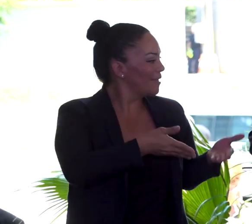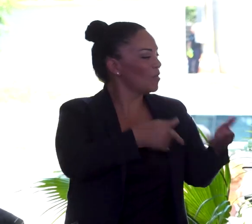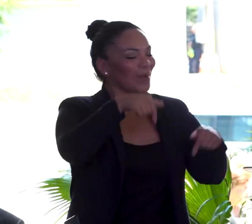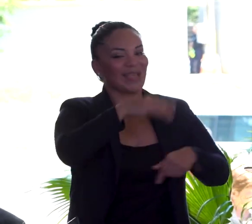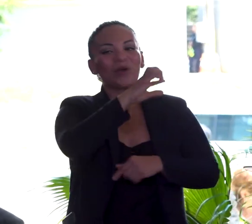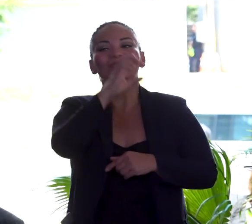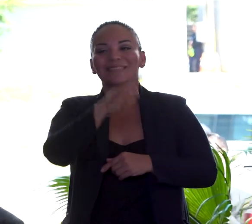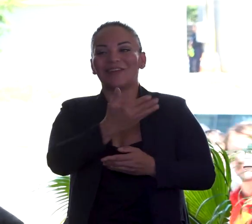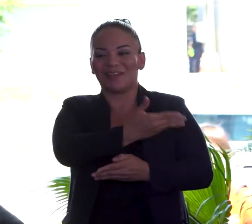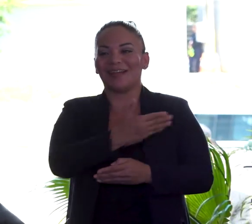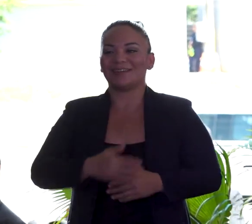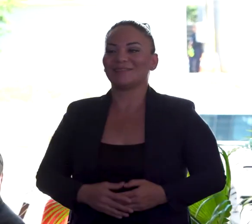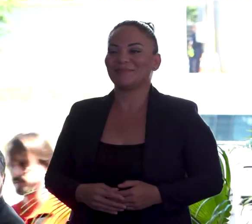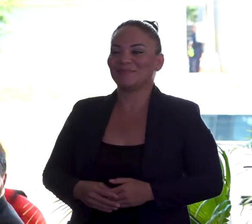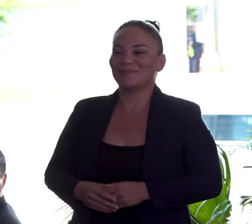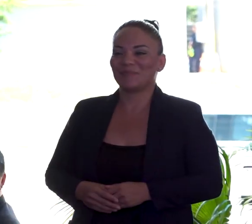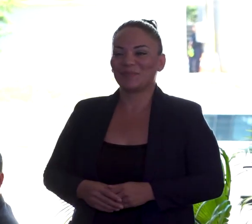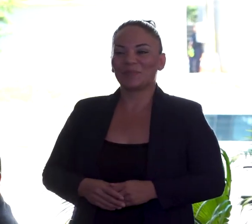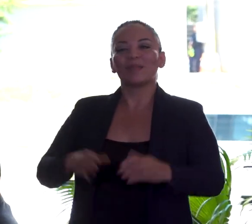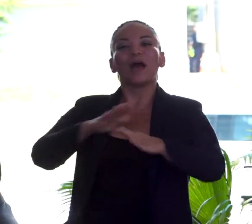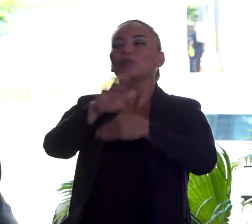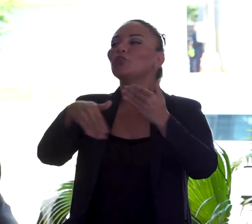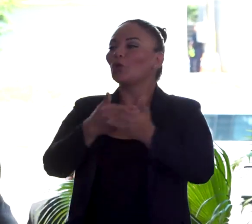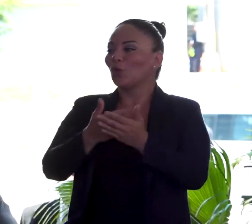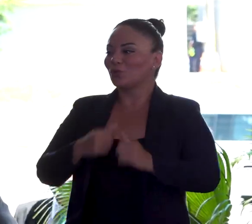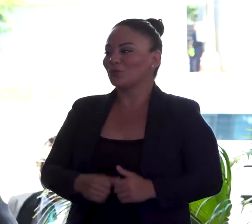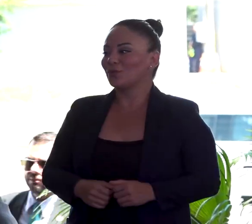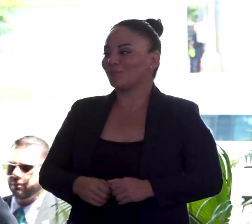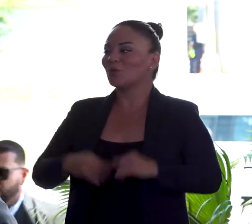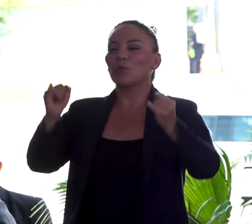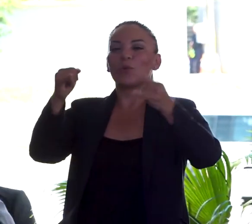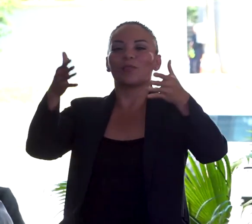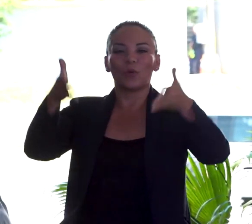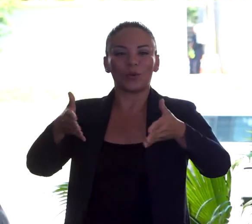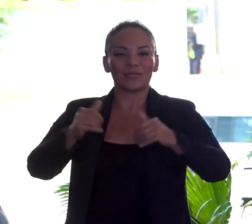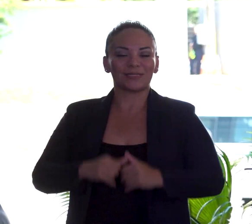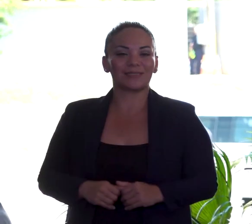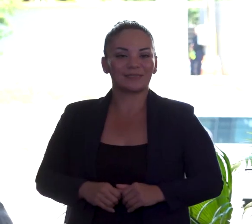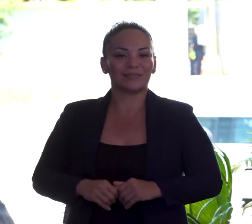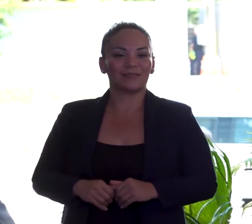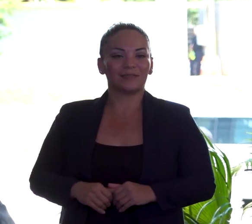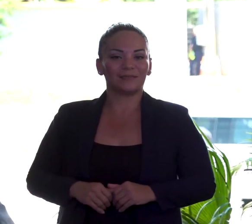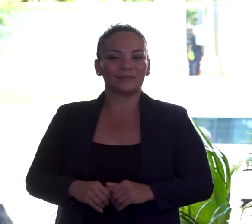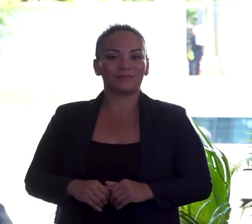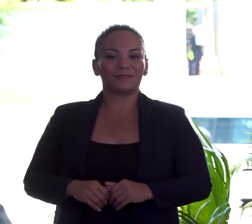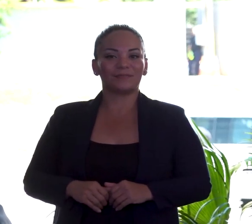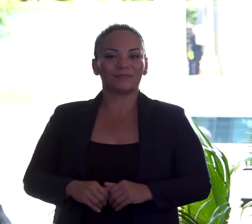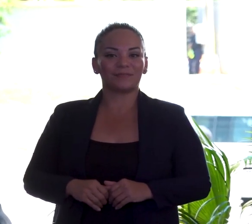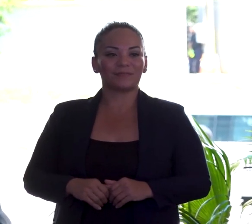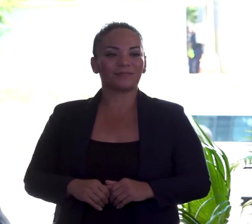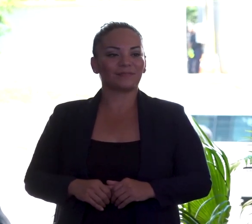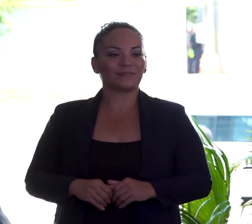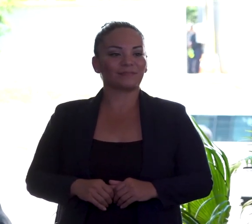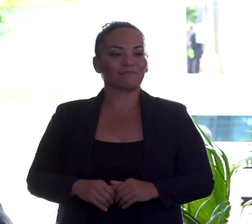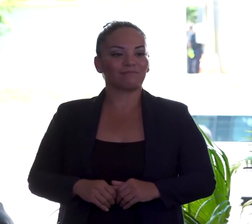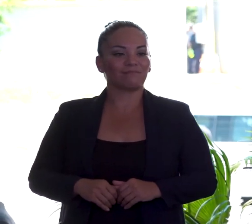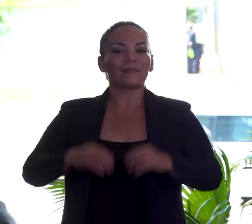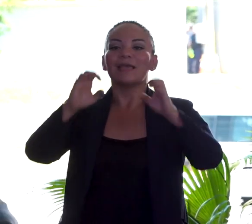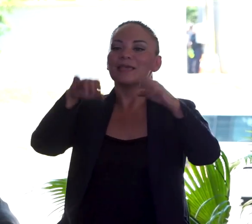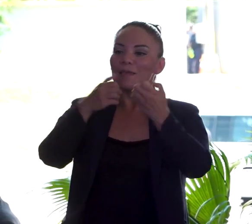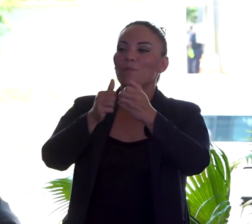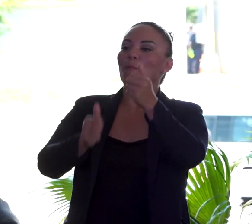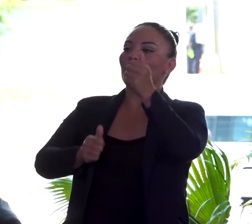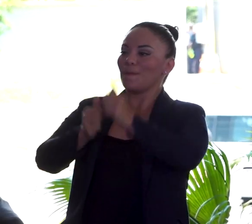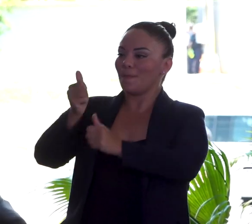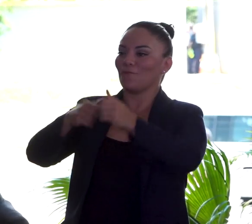Costa Rica. Eh, los jugadores, eh, la selección mayor